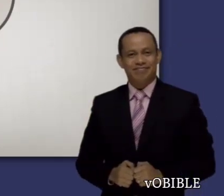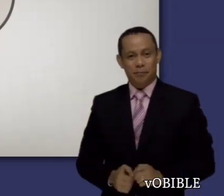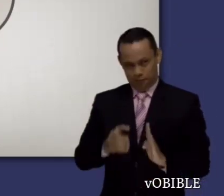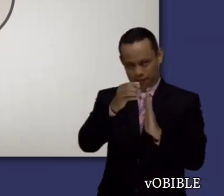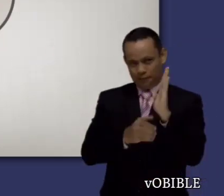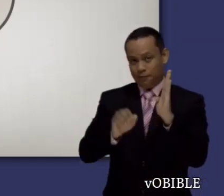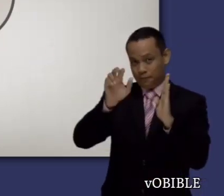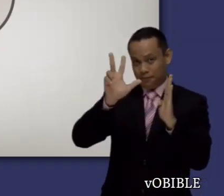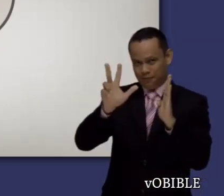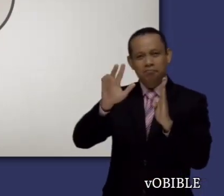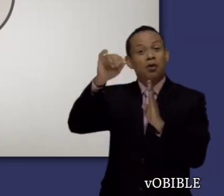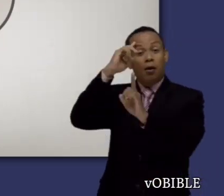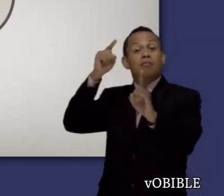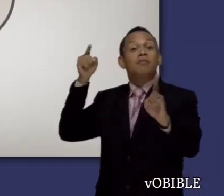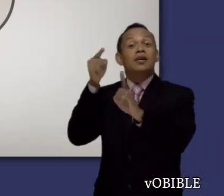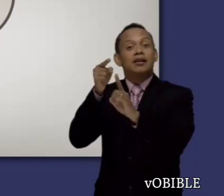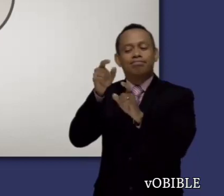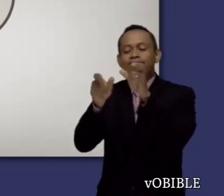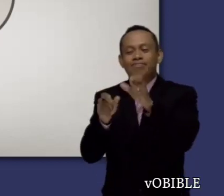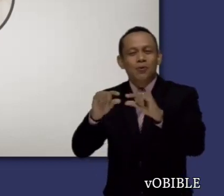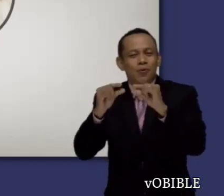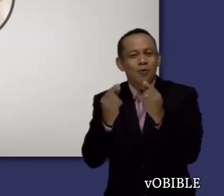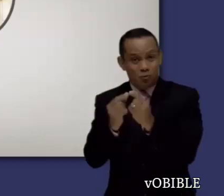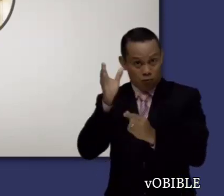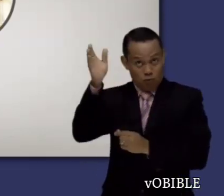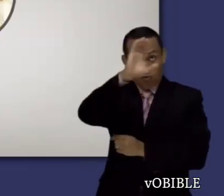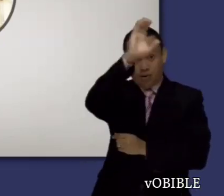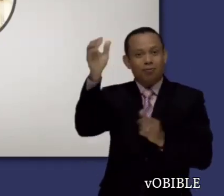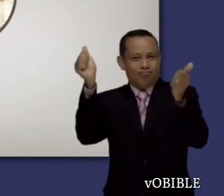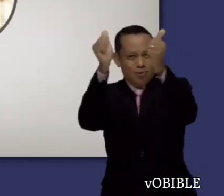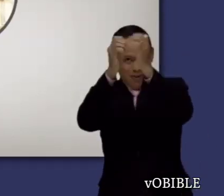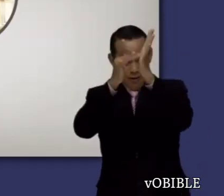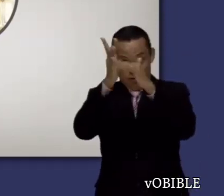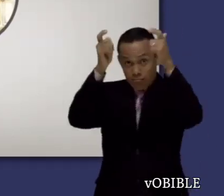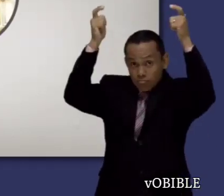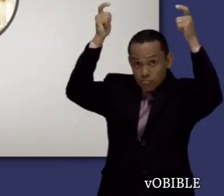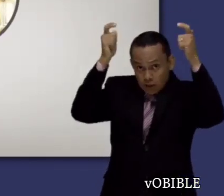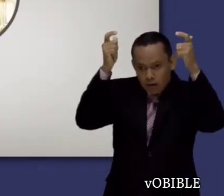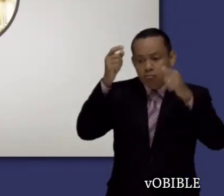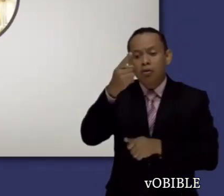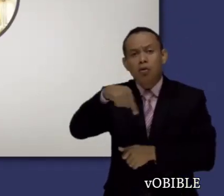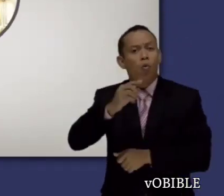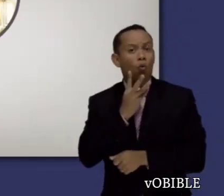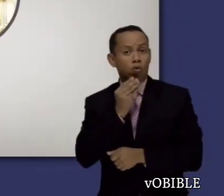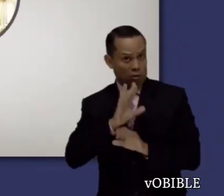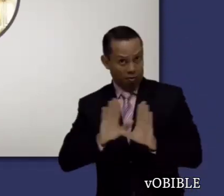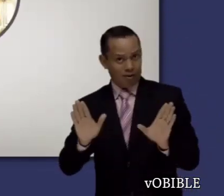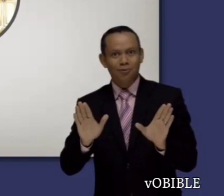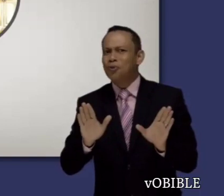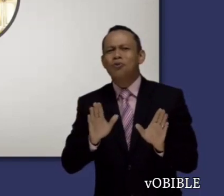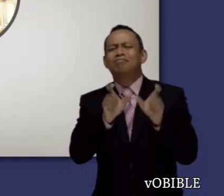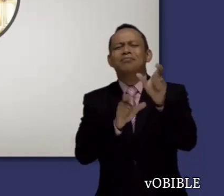En el capítulo 3, Pablo menciona el secreto sagrado del Cristo y explica que la voluntad de Dios es que haya personas no judías